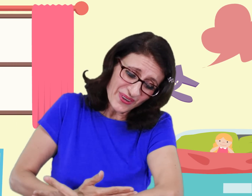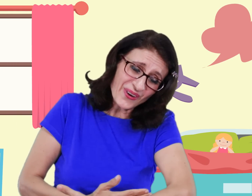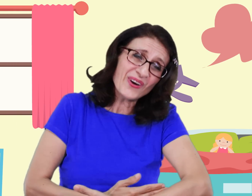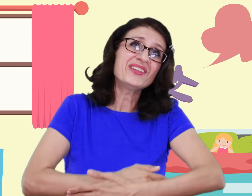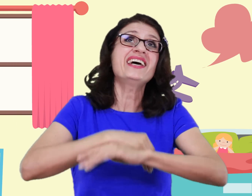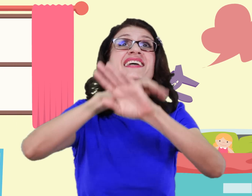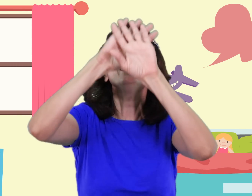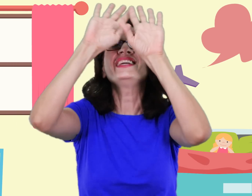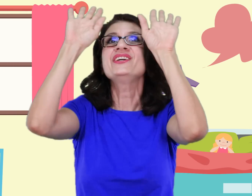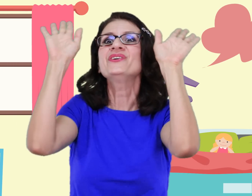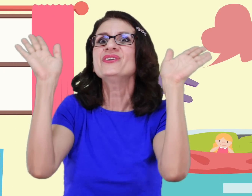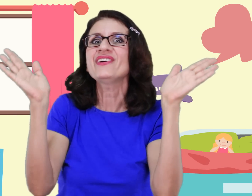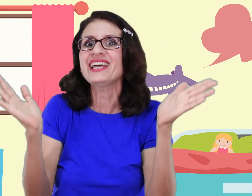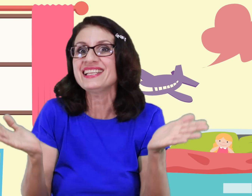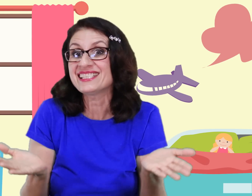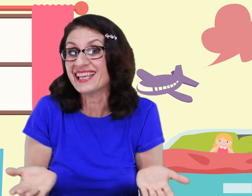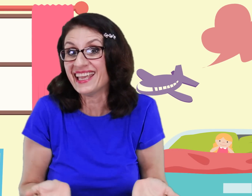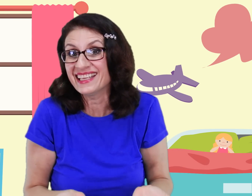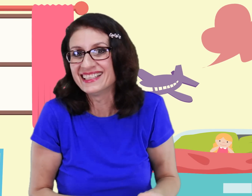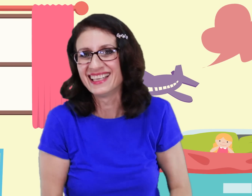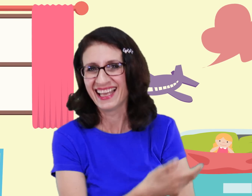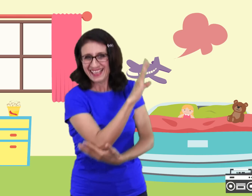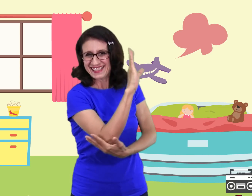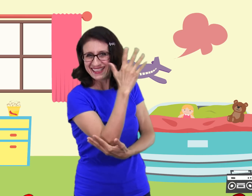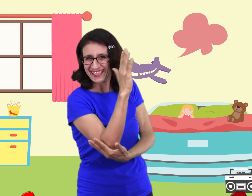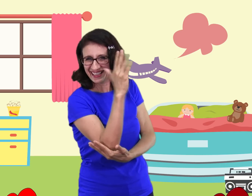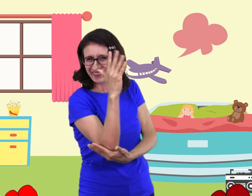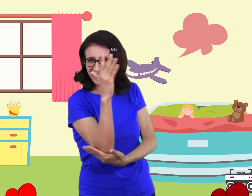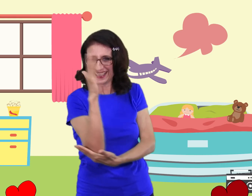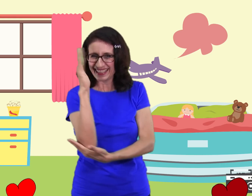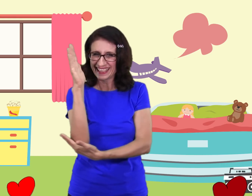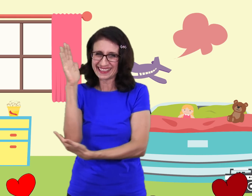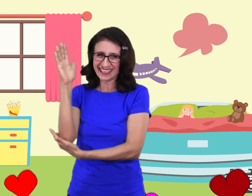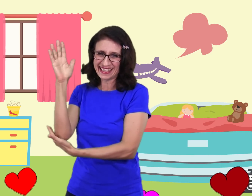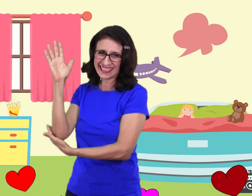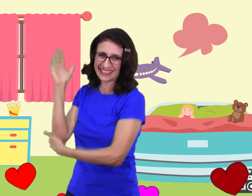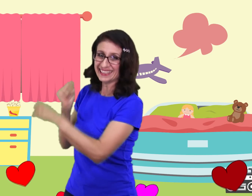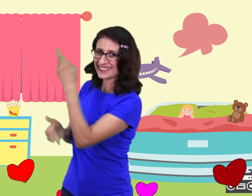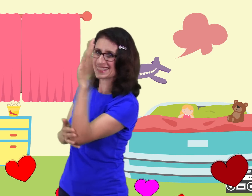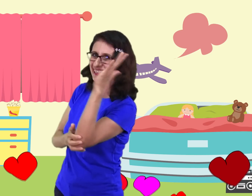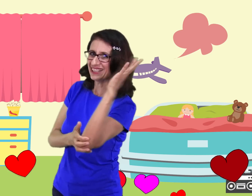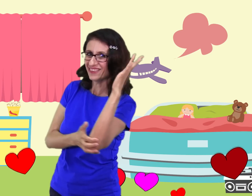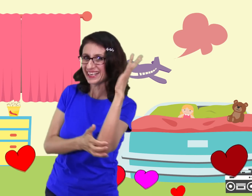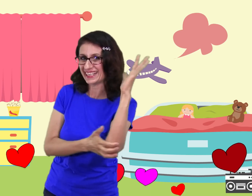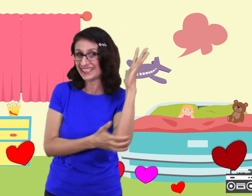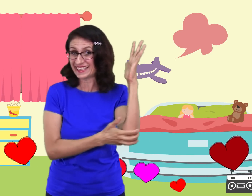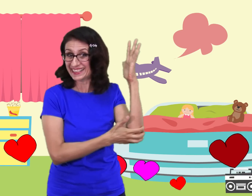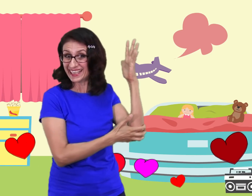po dne i uveče. Skidama rinka, dinka, dink, skidama rinka te,